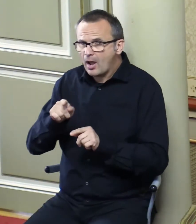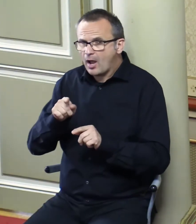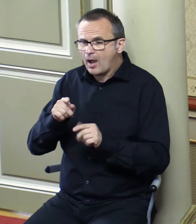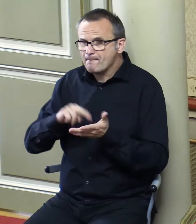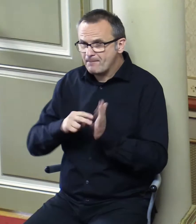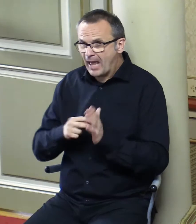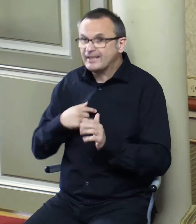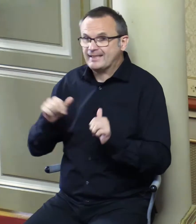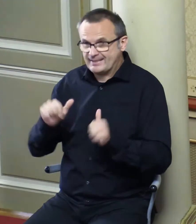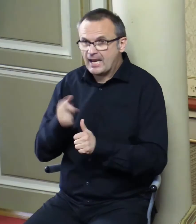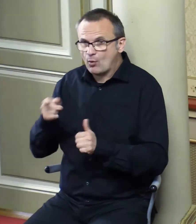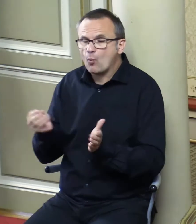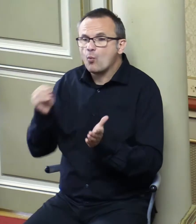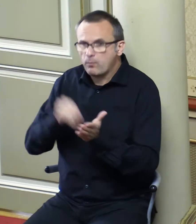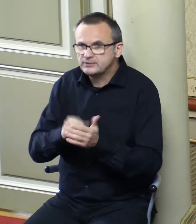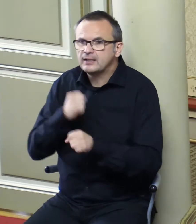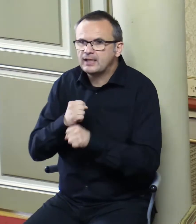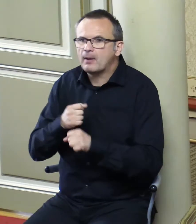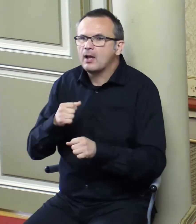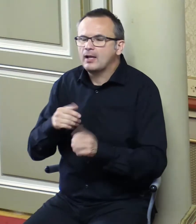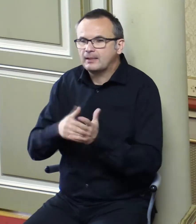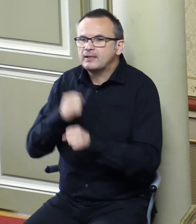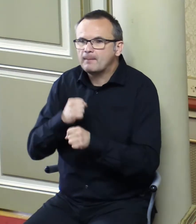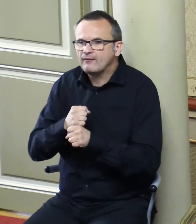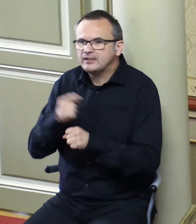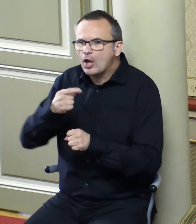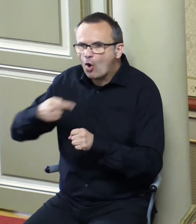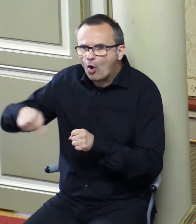tako da to bi trebalo isto tako ići kao projekt.